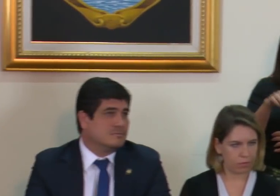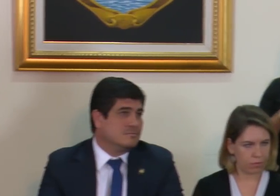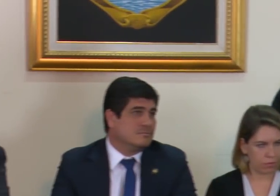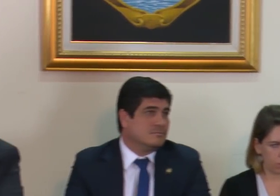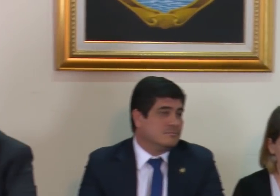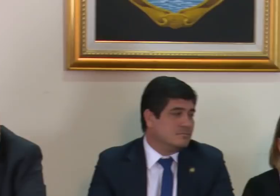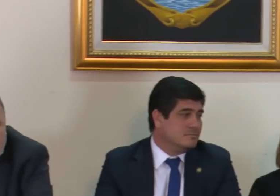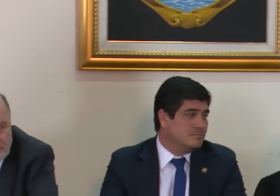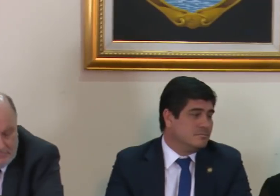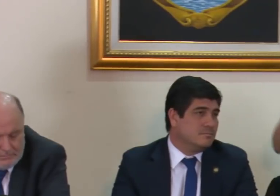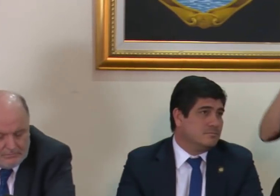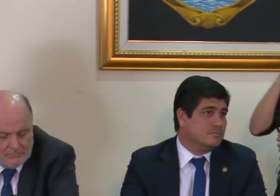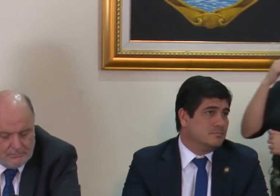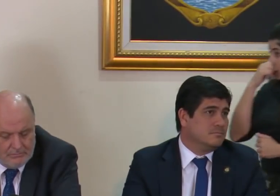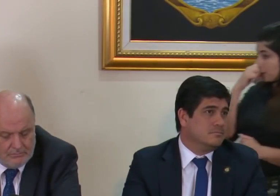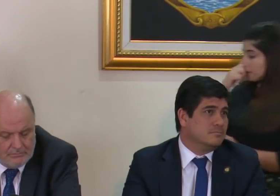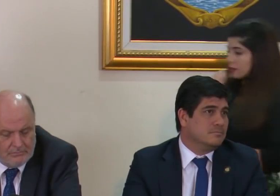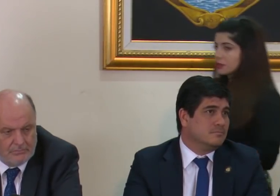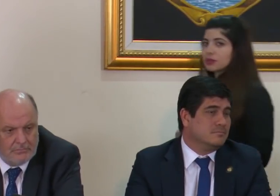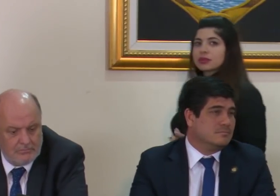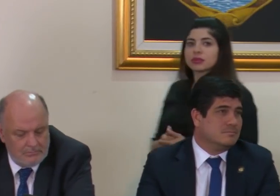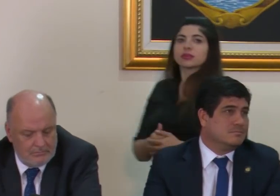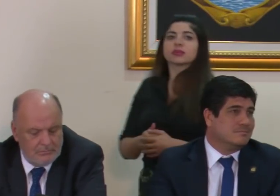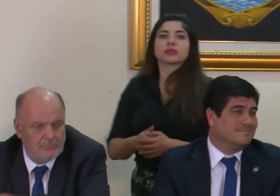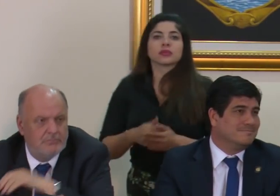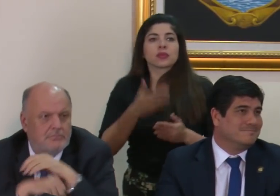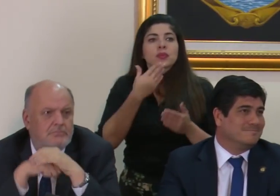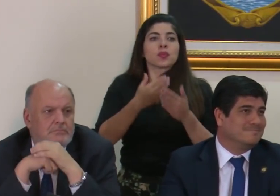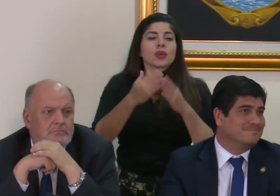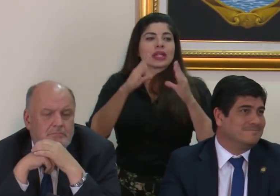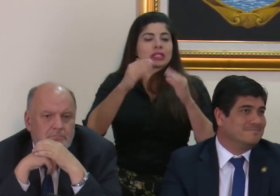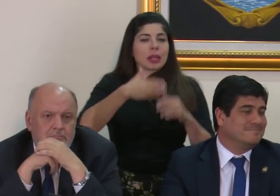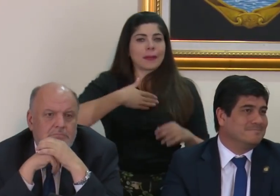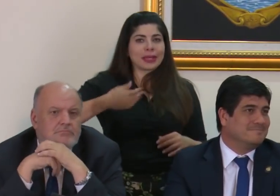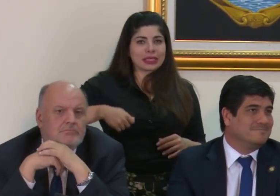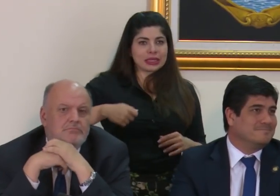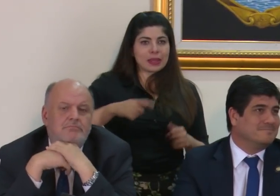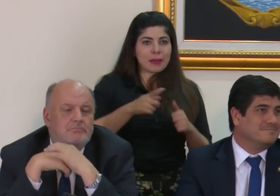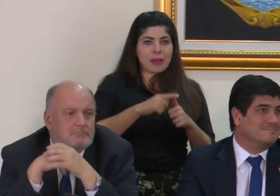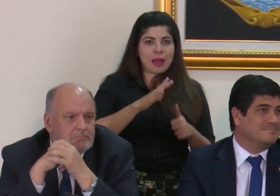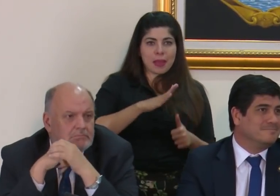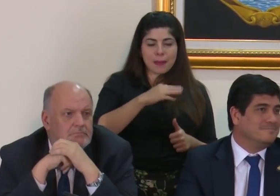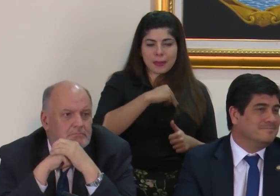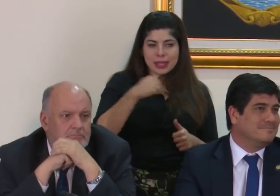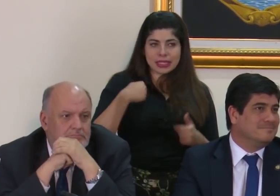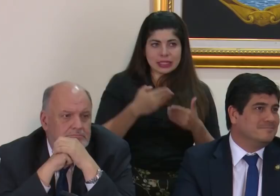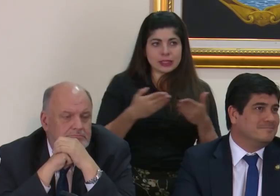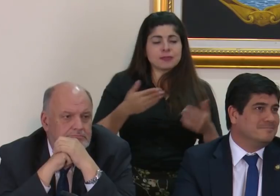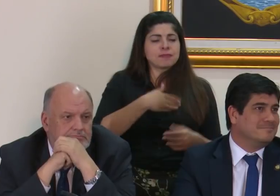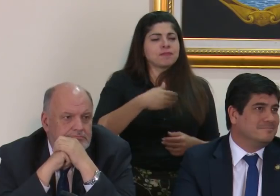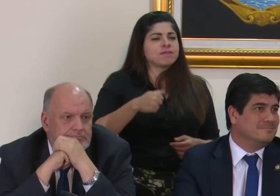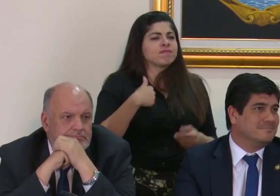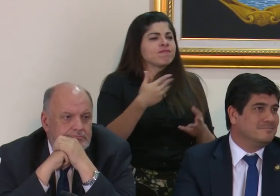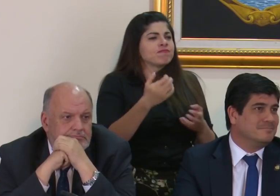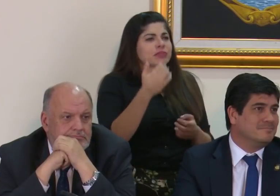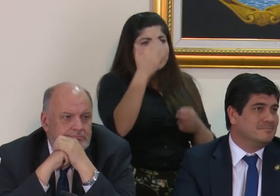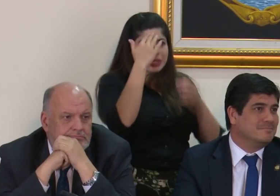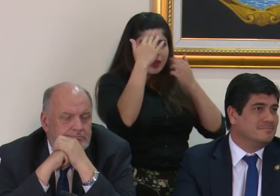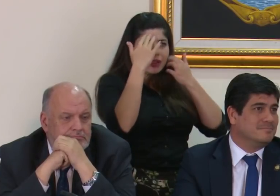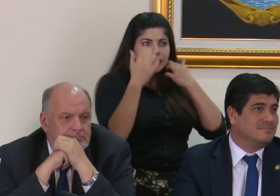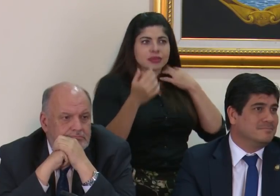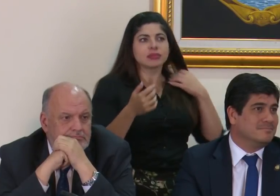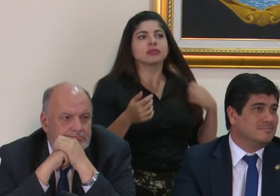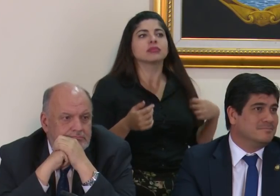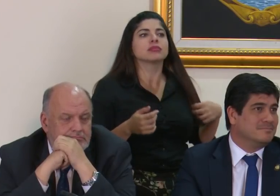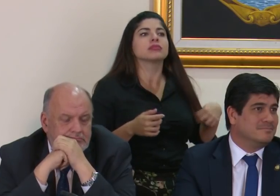micrófono. Buenas tardes, presidente, primera dama y ministros. Presidente, quería saber… No